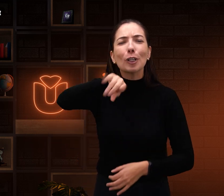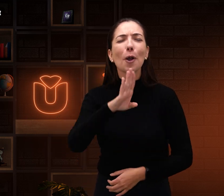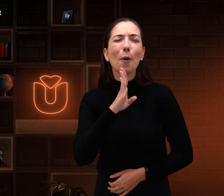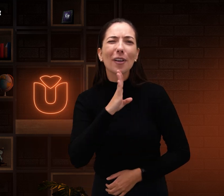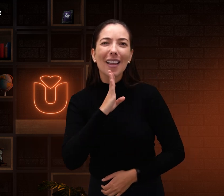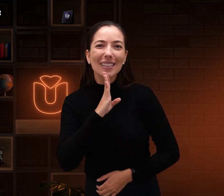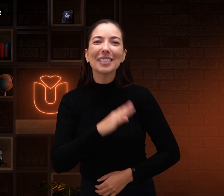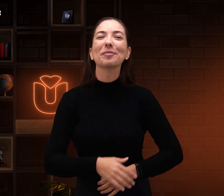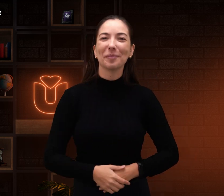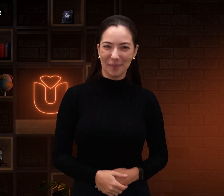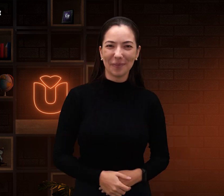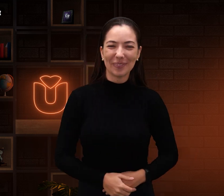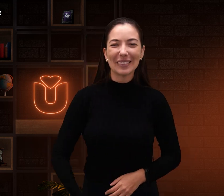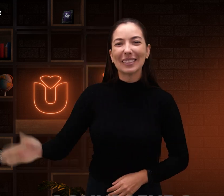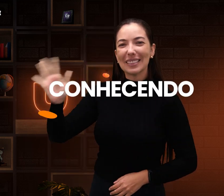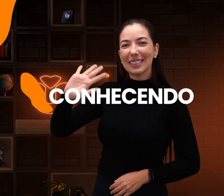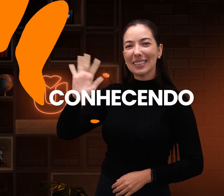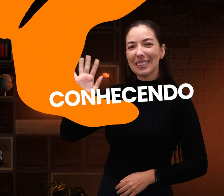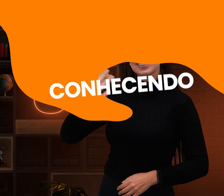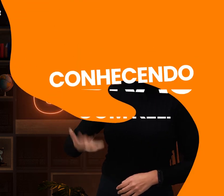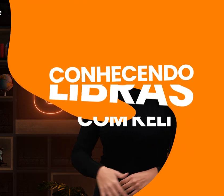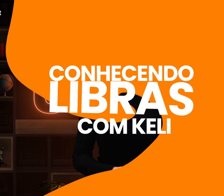conhecem pessoas assim. Tchau, até o próximo vídeo.